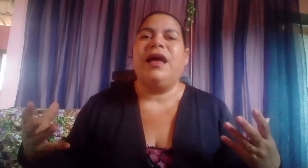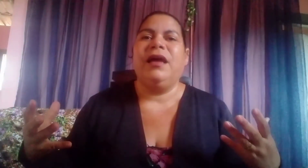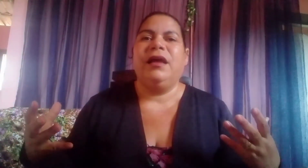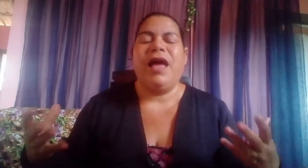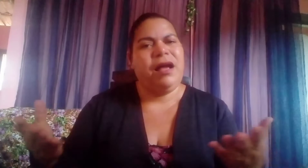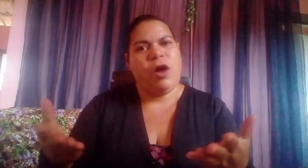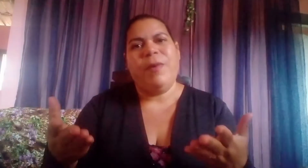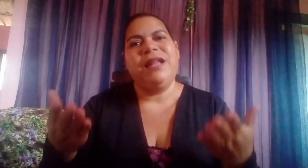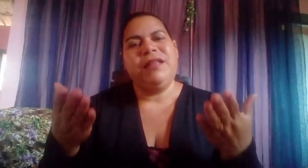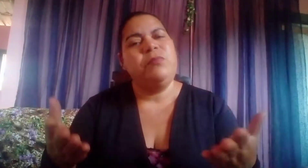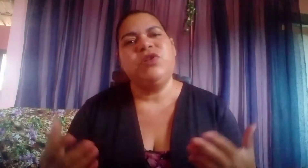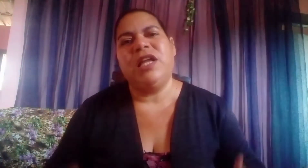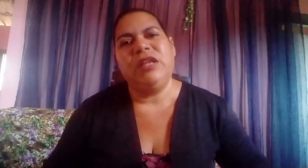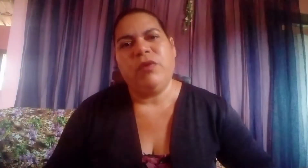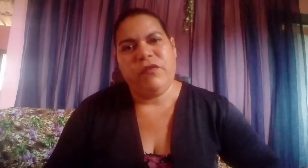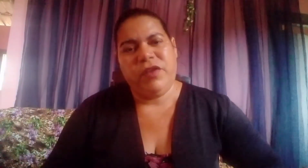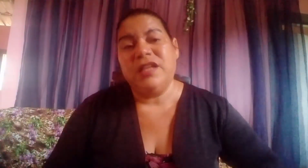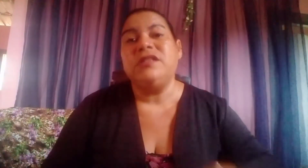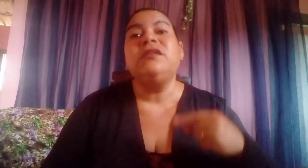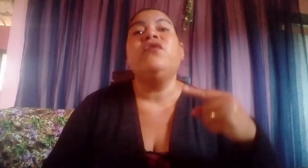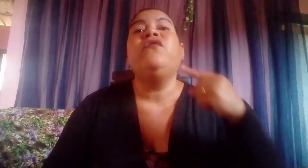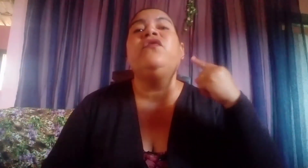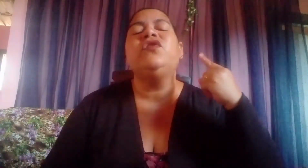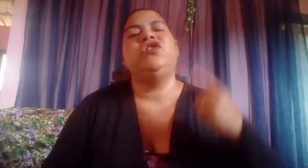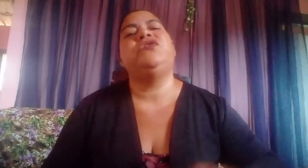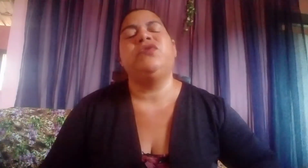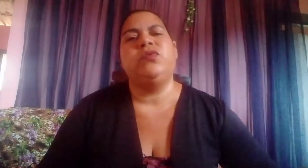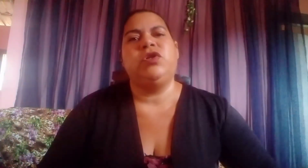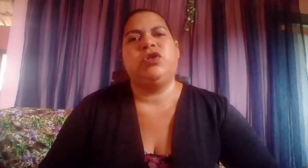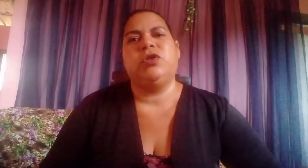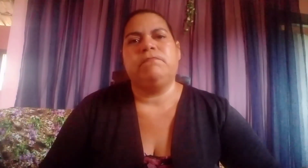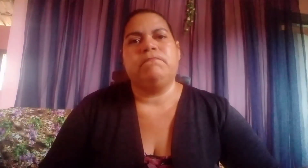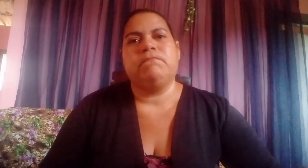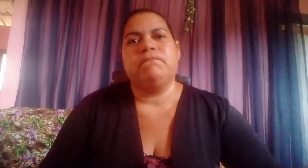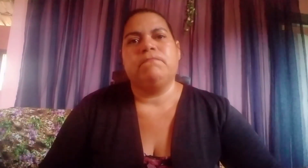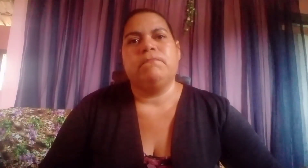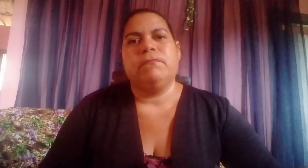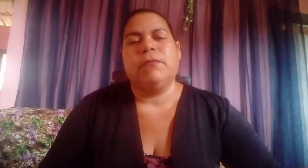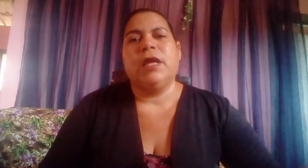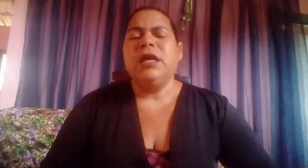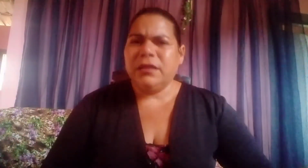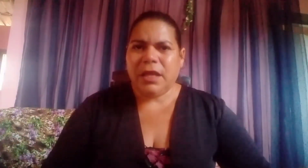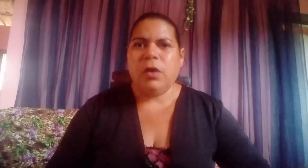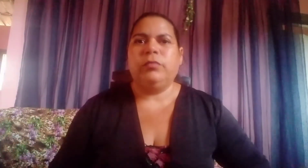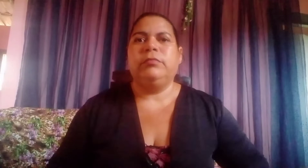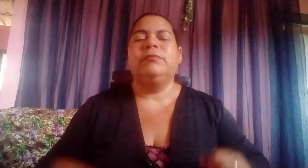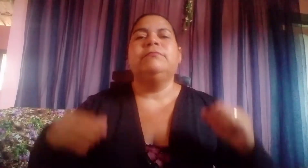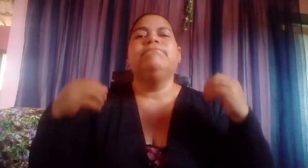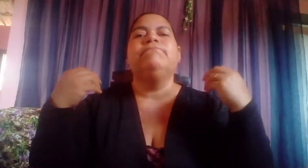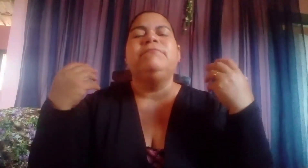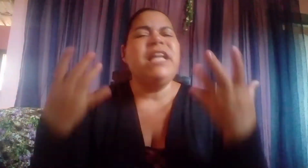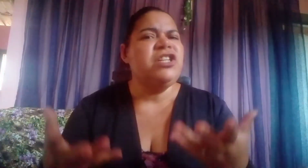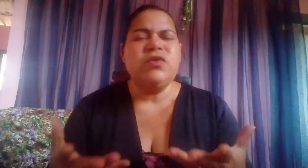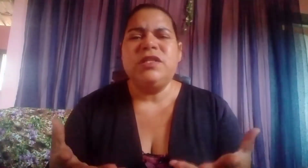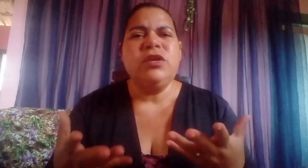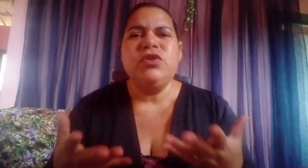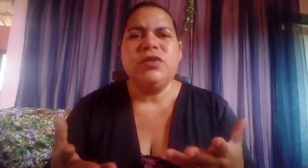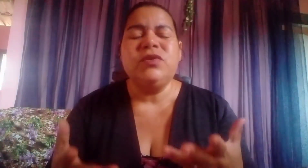acalmar a tempestade da tua vida, se não for Jesus. Então, deixa o Senhor Jesus